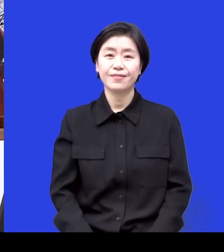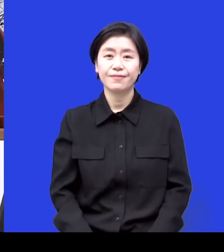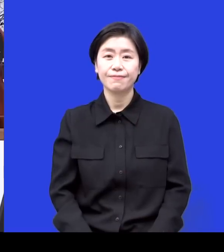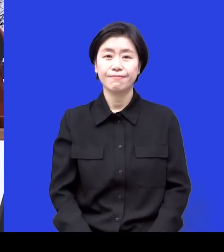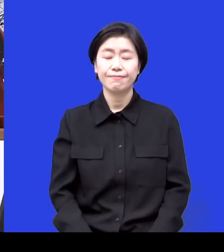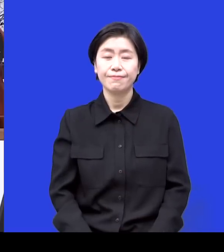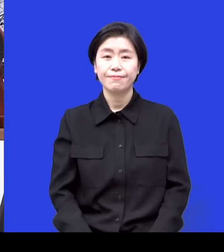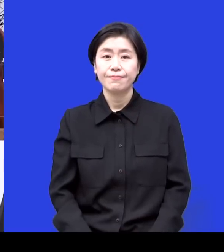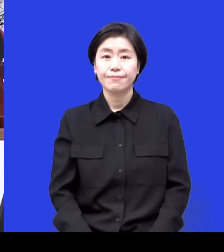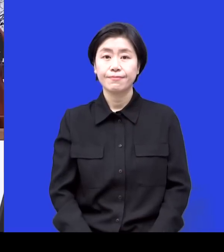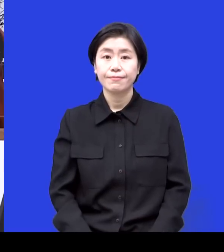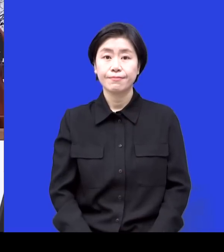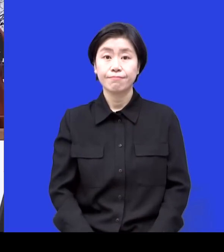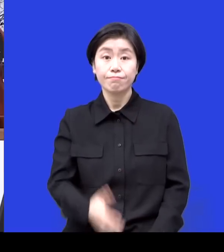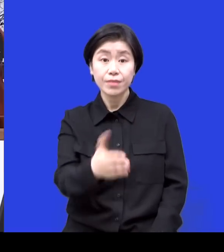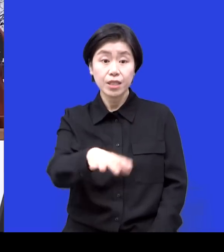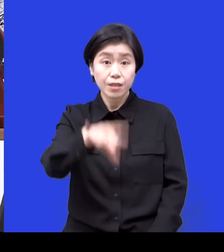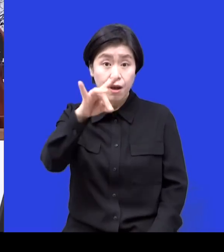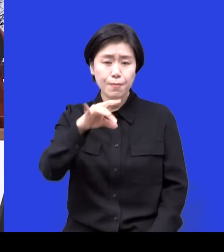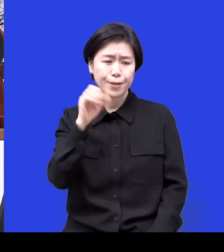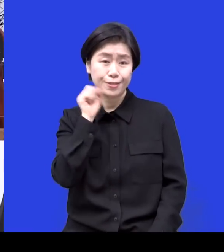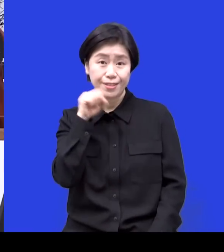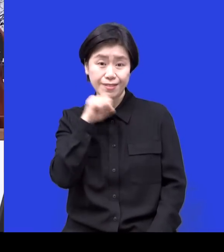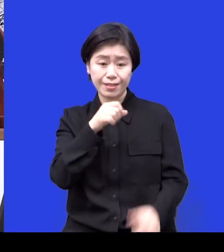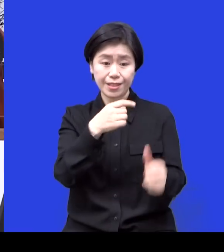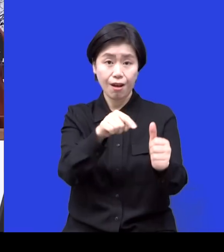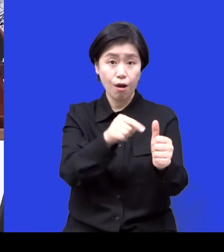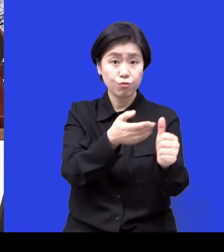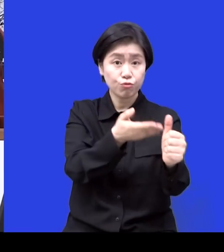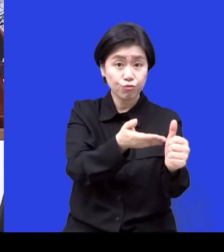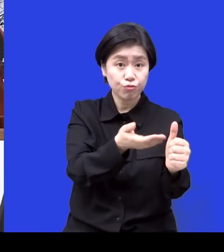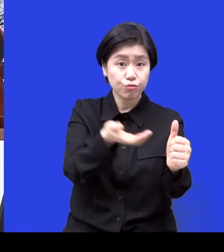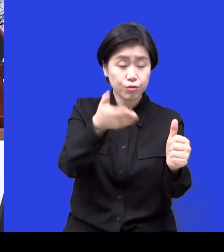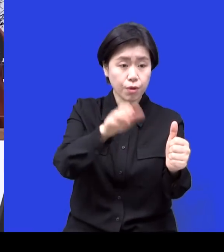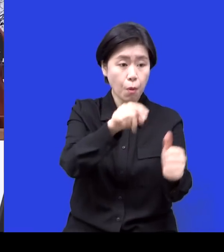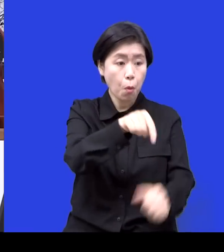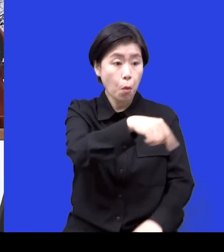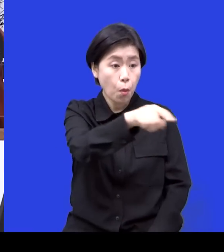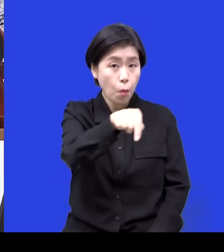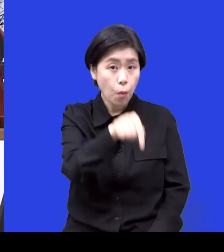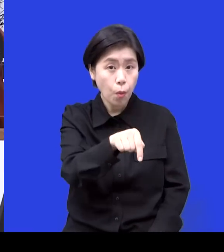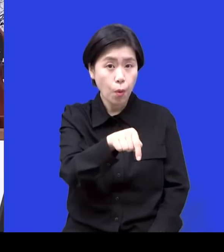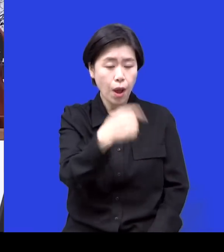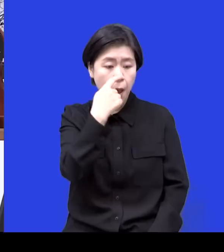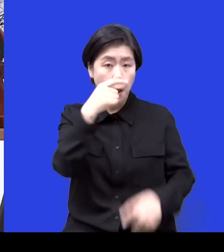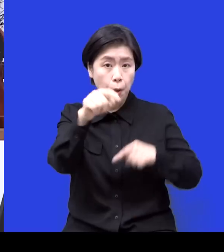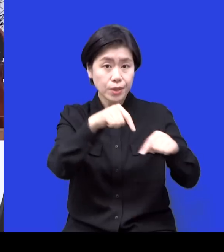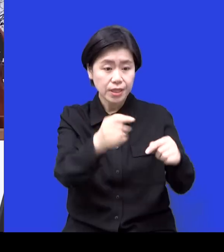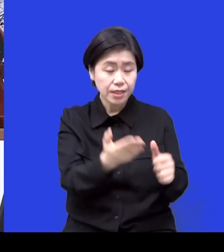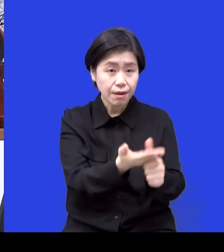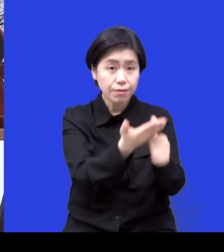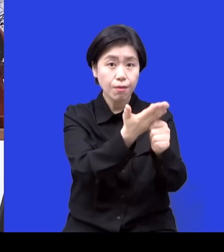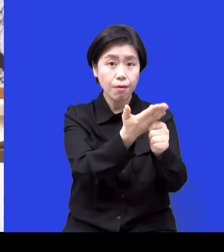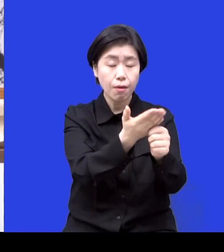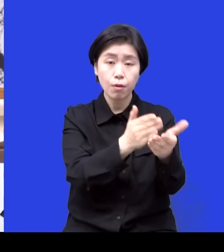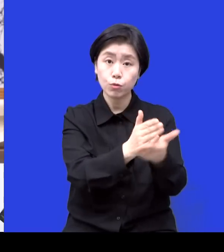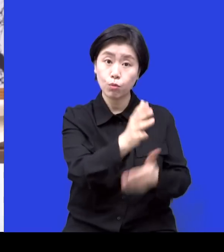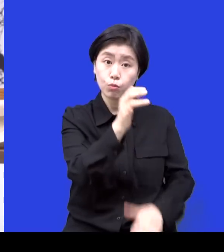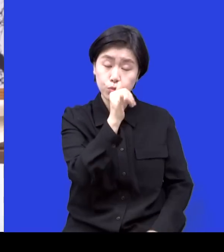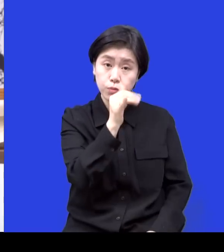이게 처음엔 취미로 가르치시다가 이제 코치까지 양성하시게 된 거잖아요. 굳이 코치로